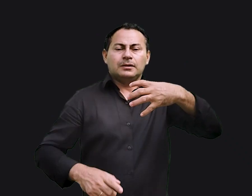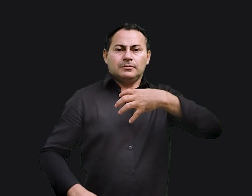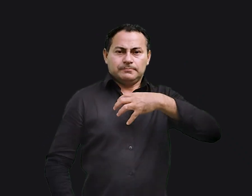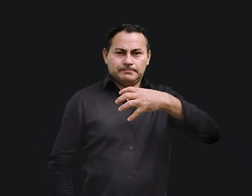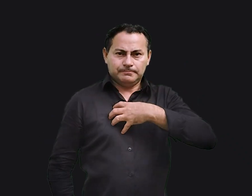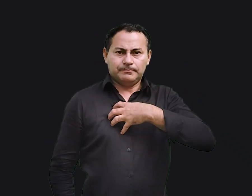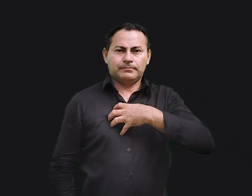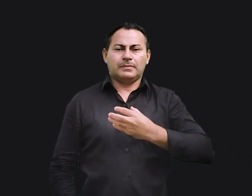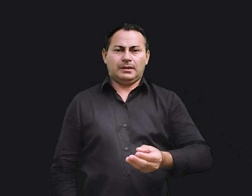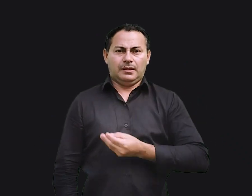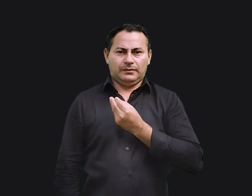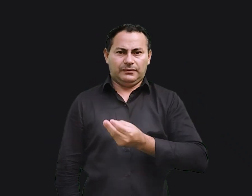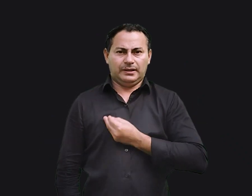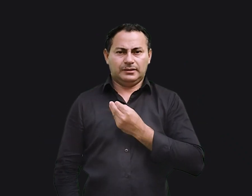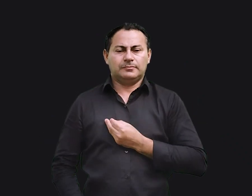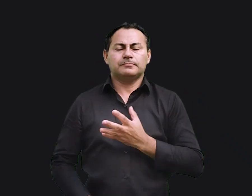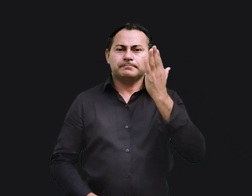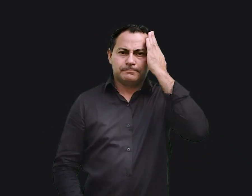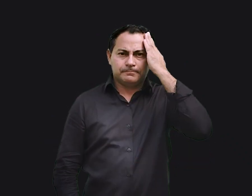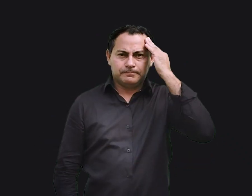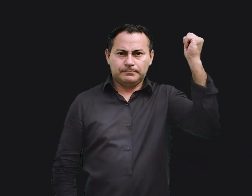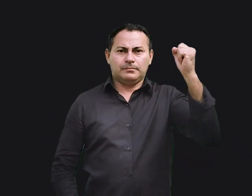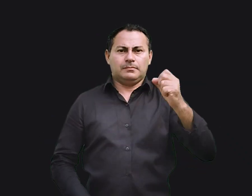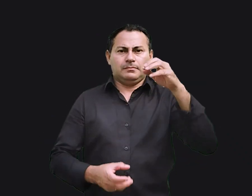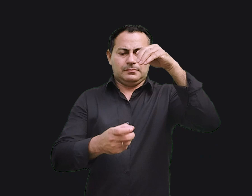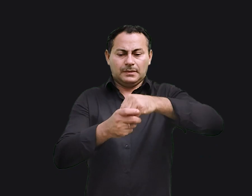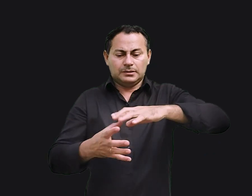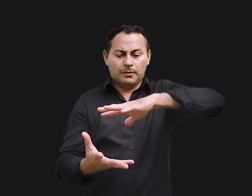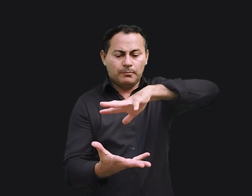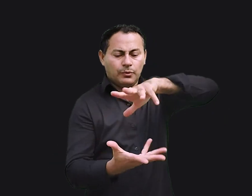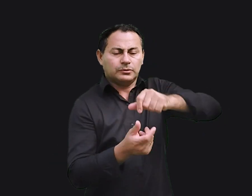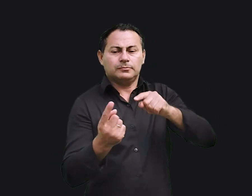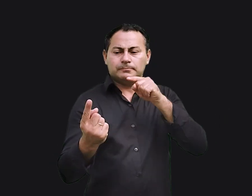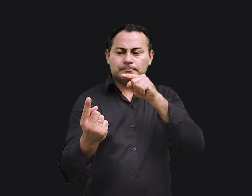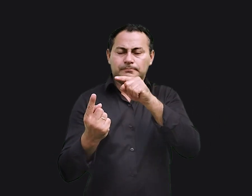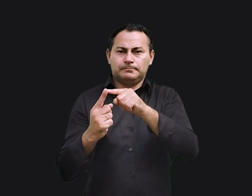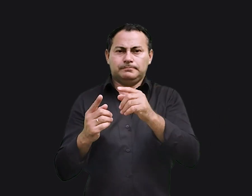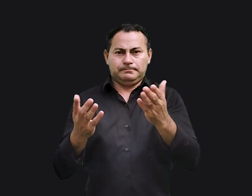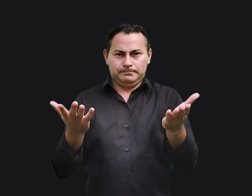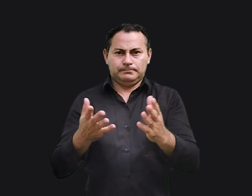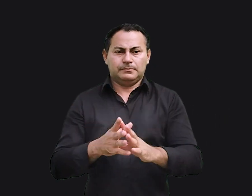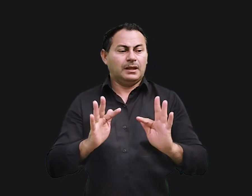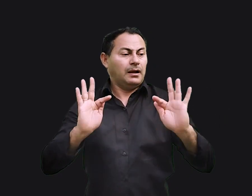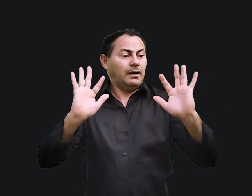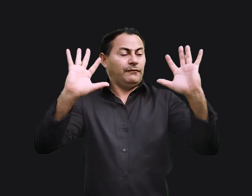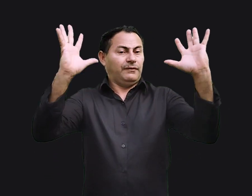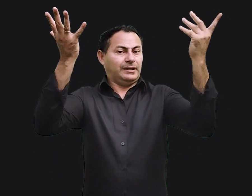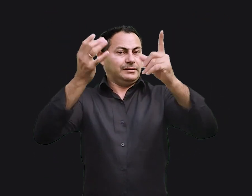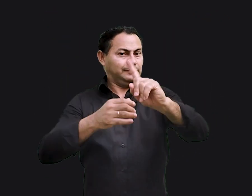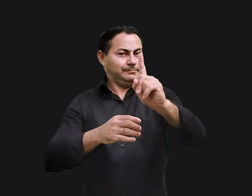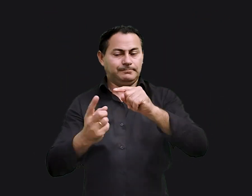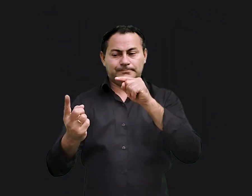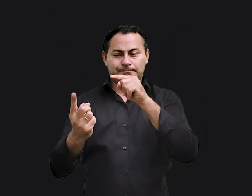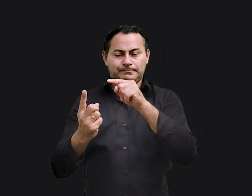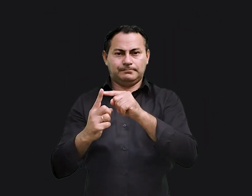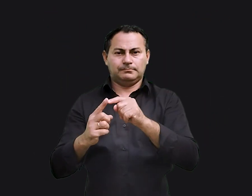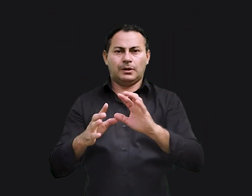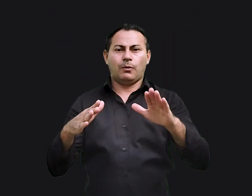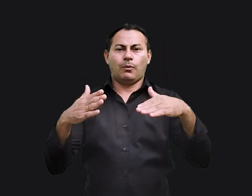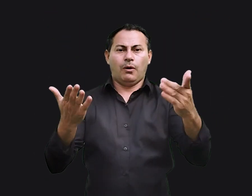o sentido da vida. Ele sabia que estava nessa terra para um propósito. e que as festas não eram o propósito para o qual